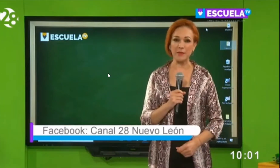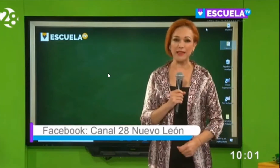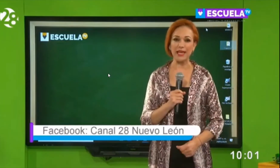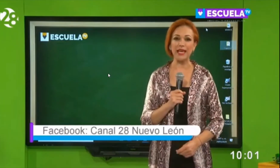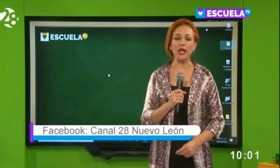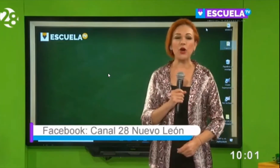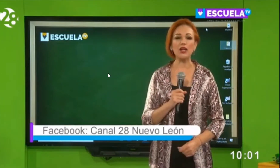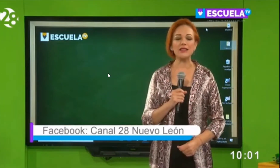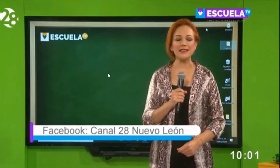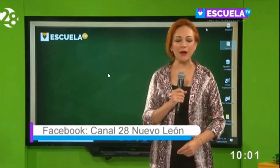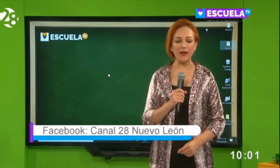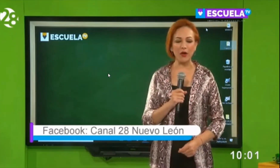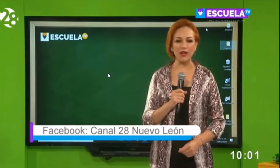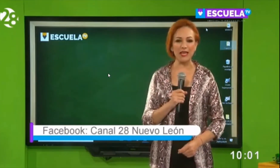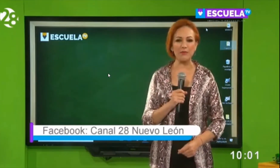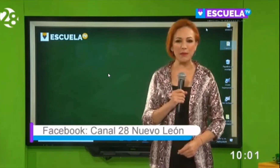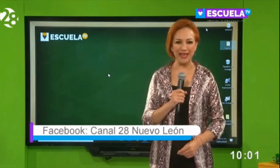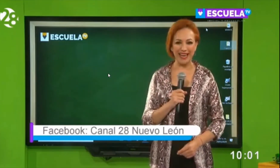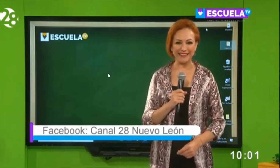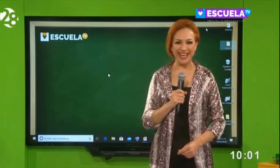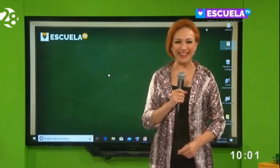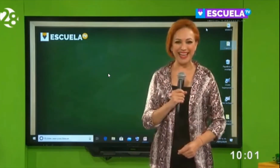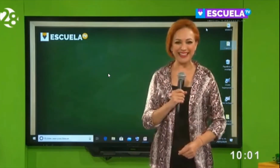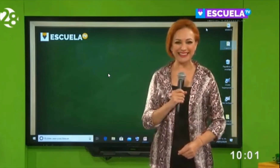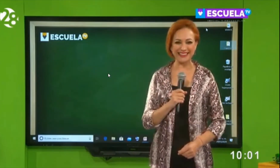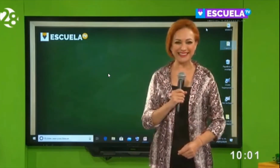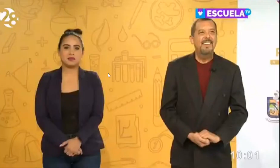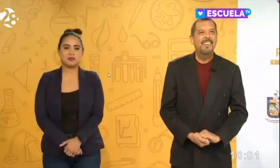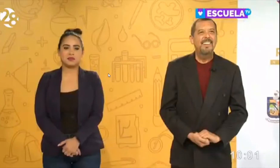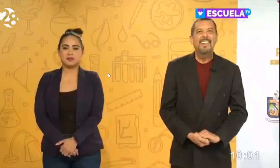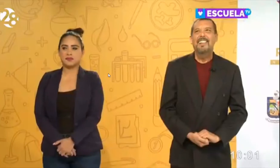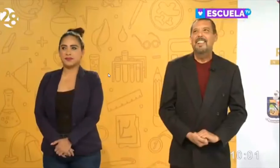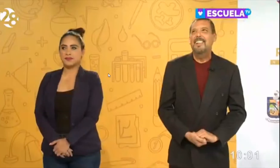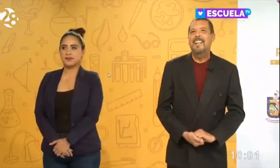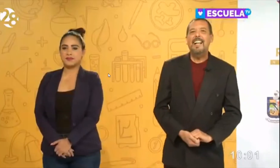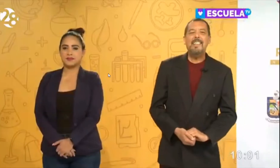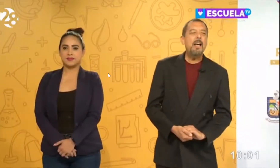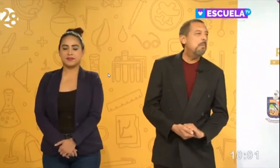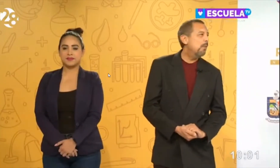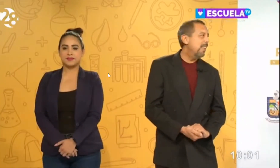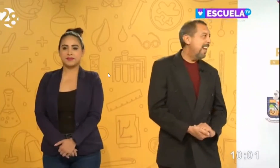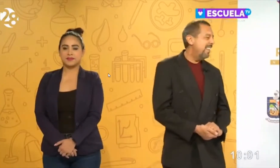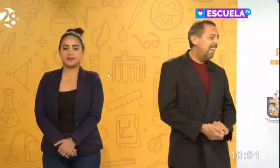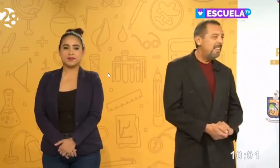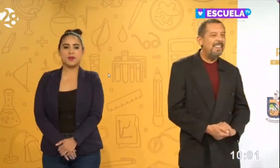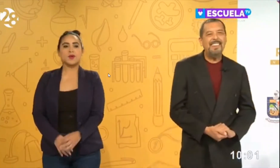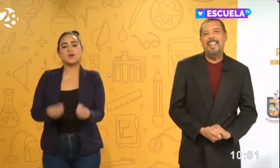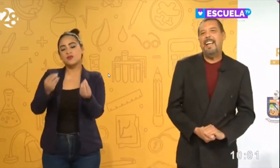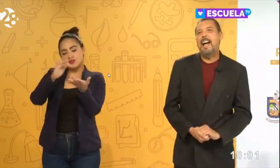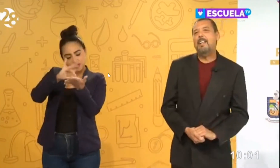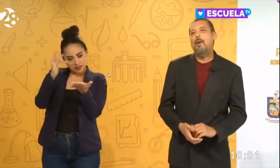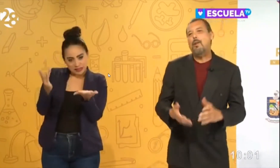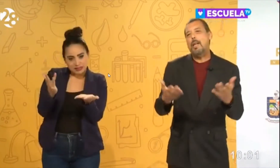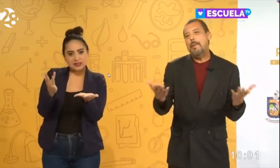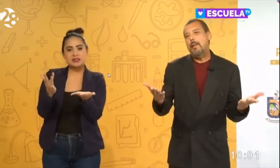precisamente con Salvador y Pamela. Adelante. Muchas gracias a todos los amigos que